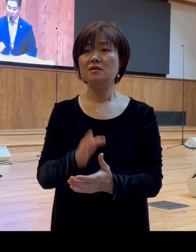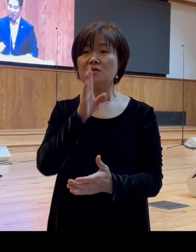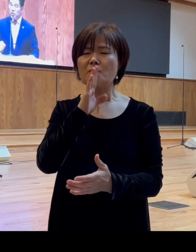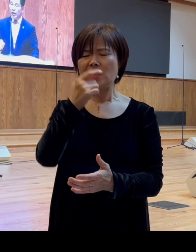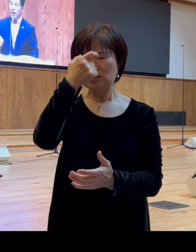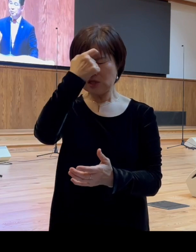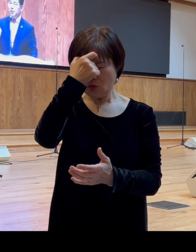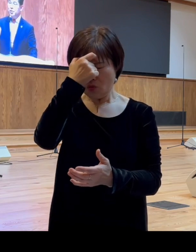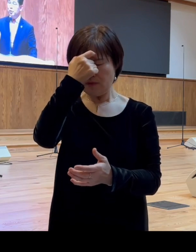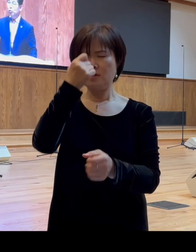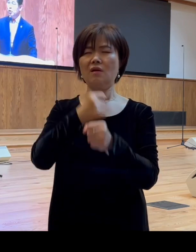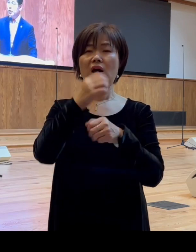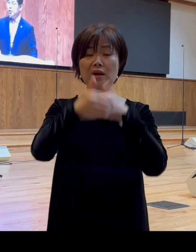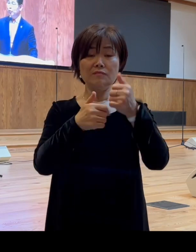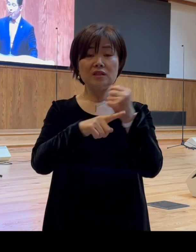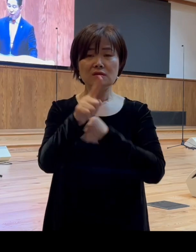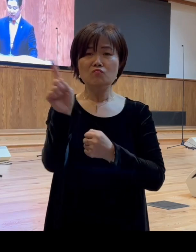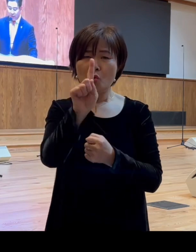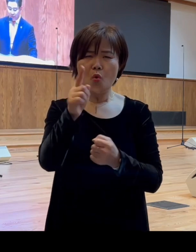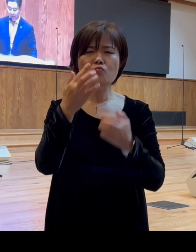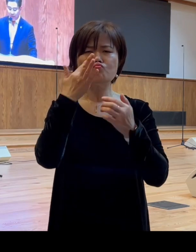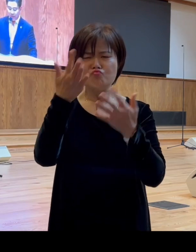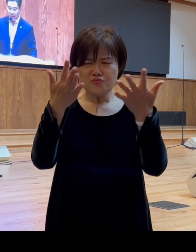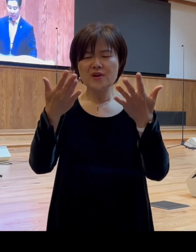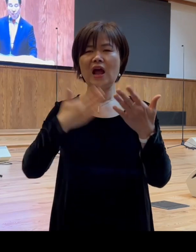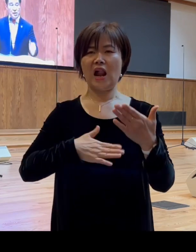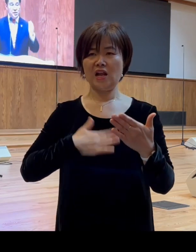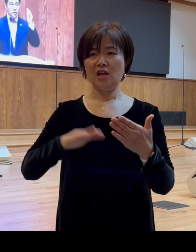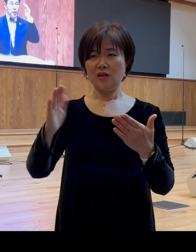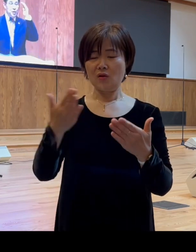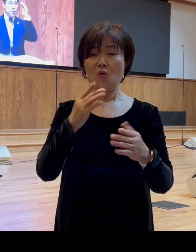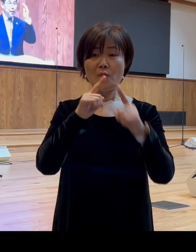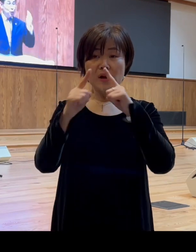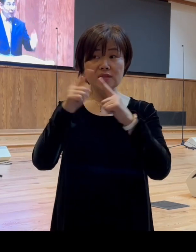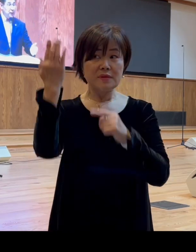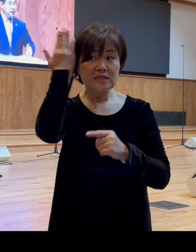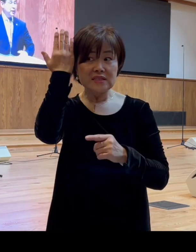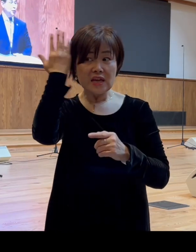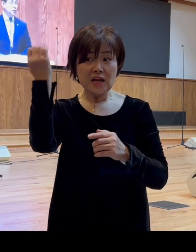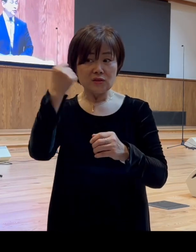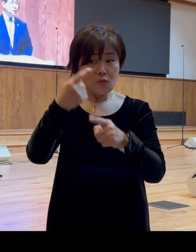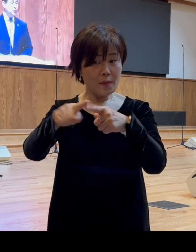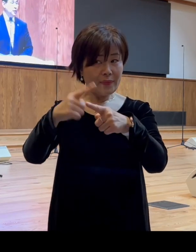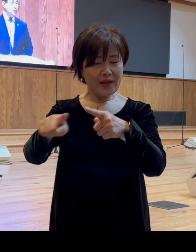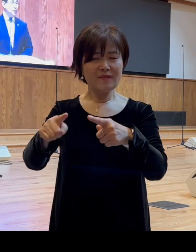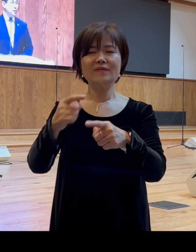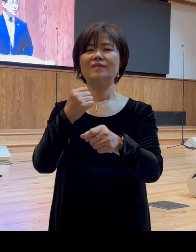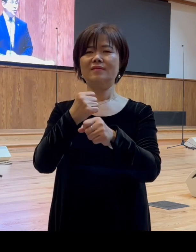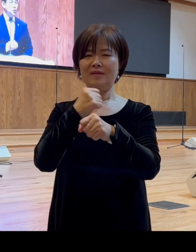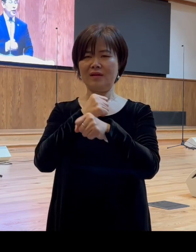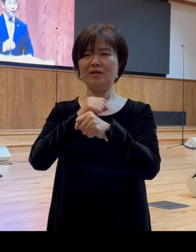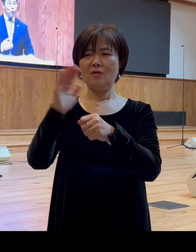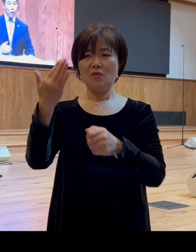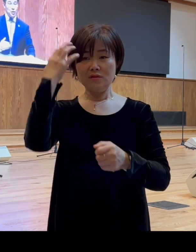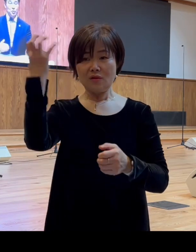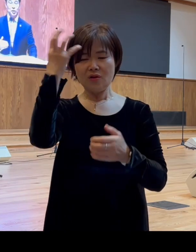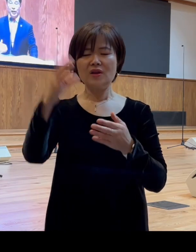하나님의 뜻이 무엇인지를 분별하고 말씀의 지혜로 판단하고 성령의 인도하심을 따라서